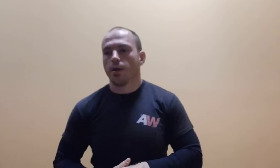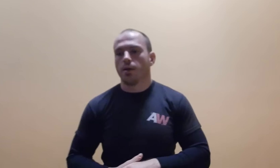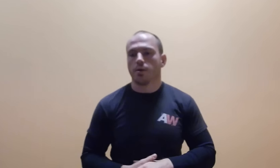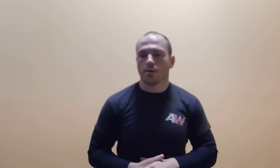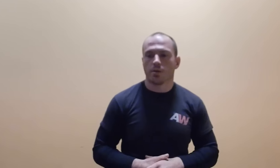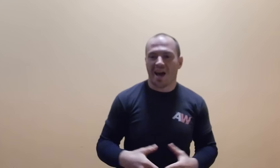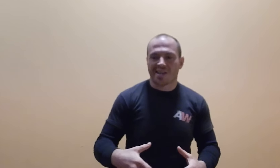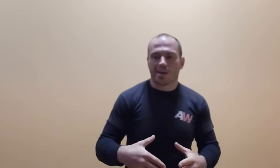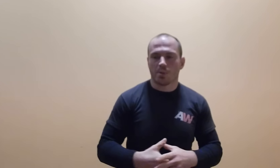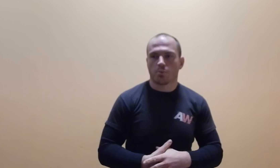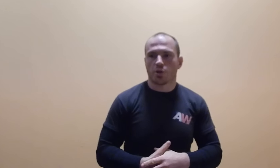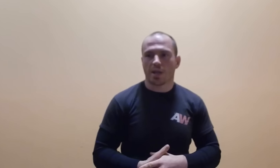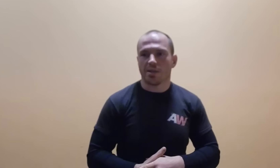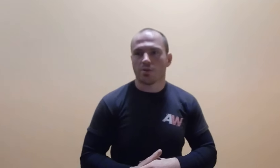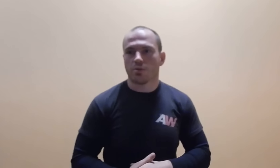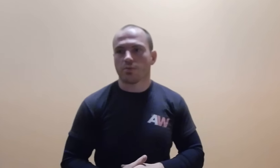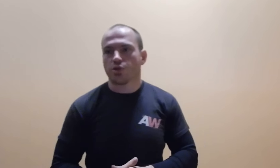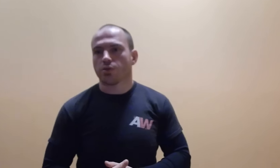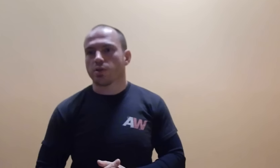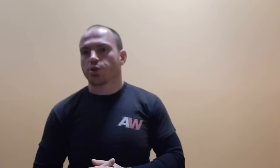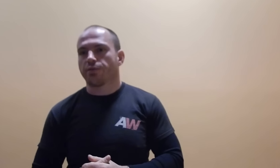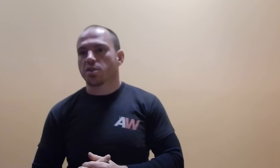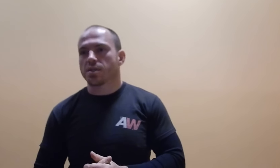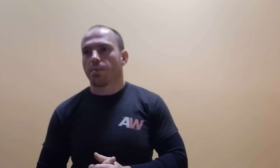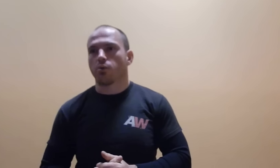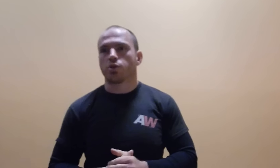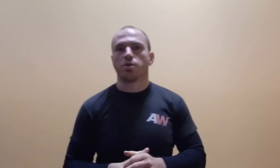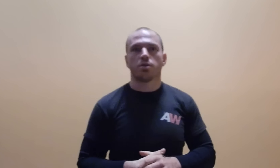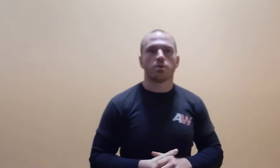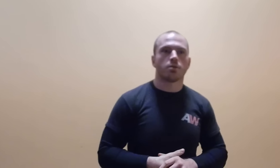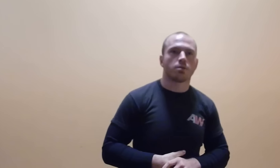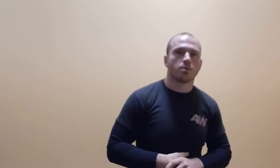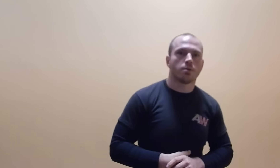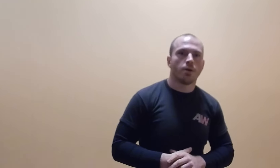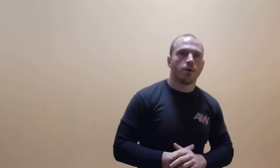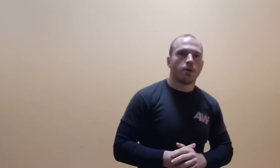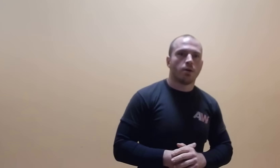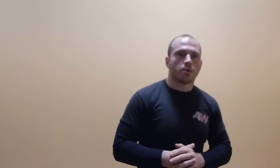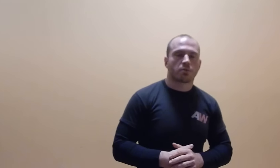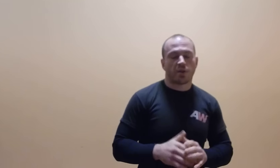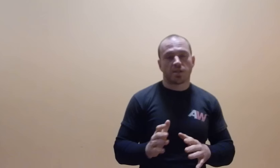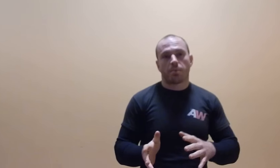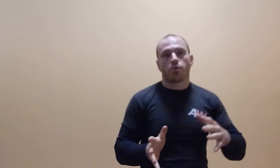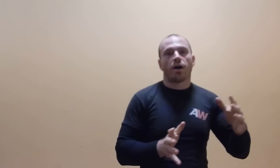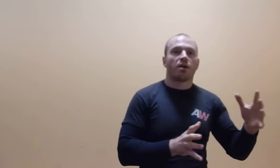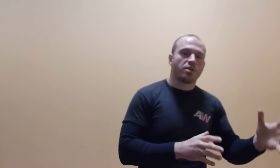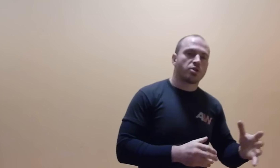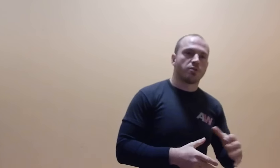atak bezpośredni, tylko wszystko jest jeszcze w fazie zamachu, czyli w fazie zamachu, a nawet jeszcze